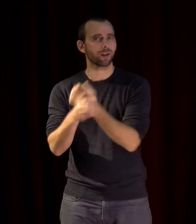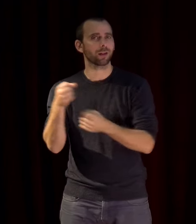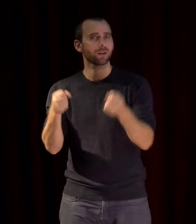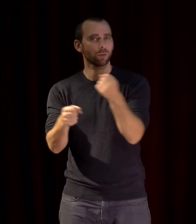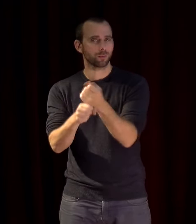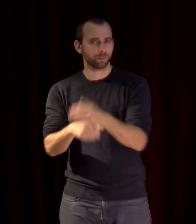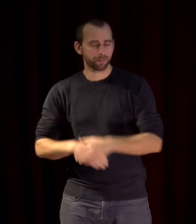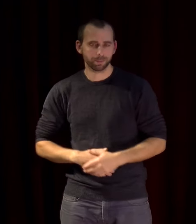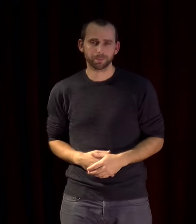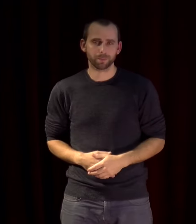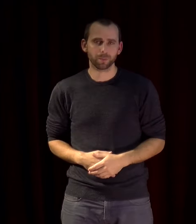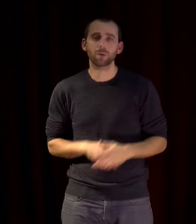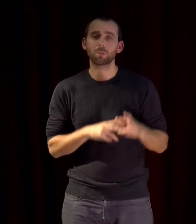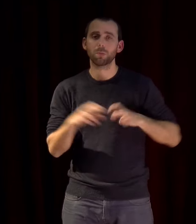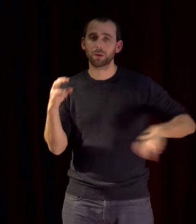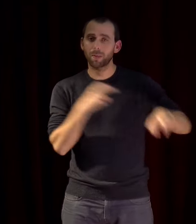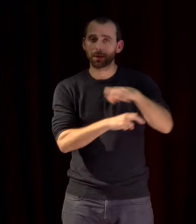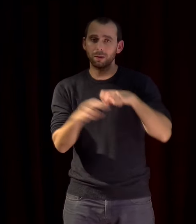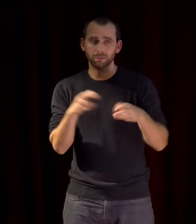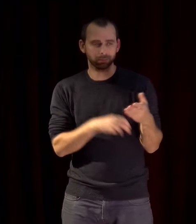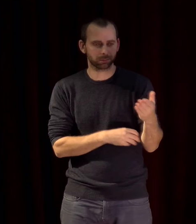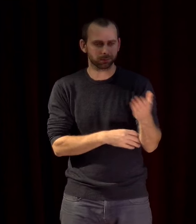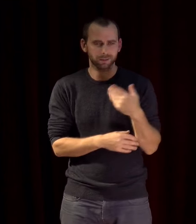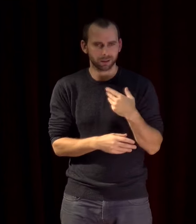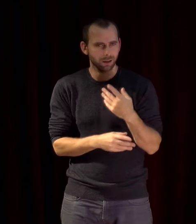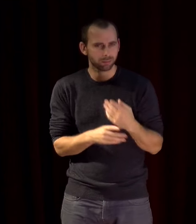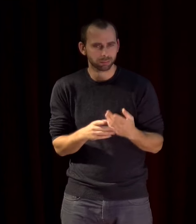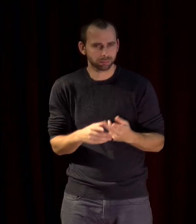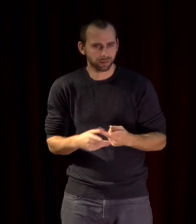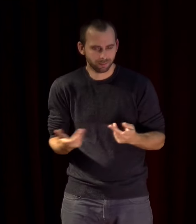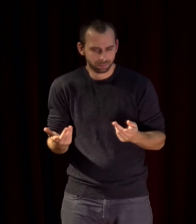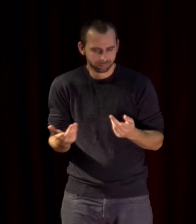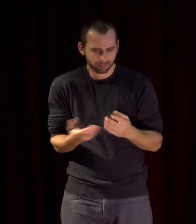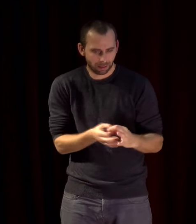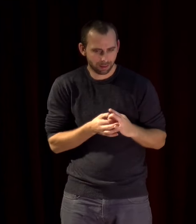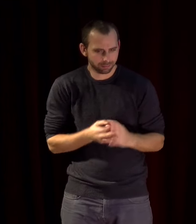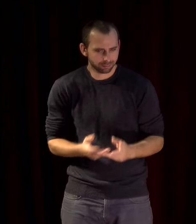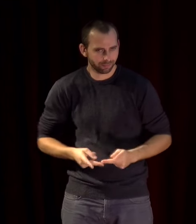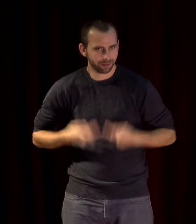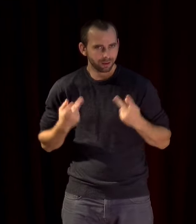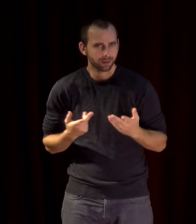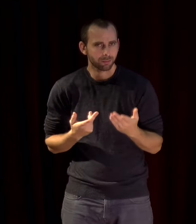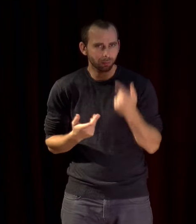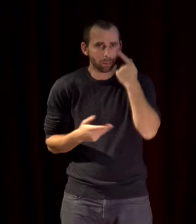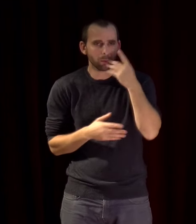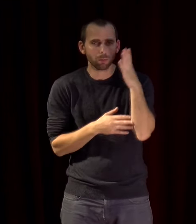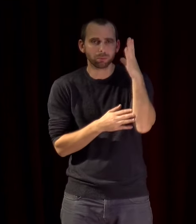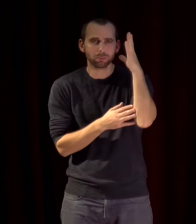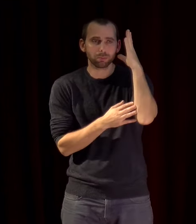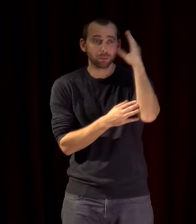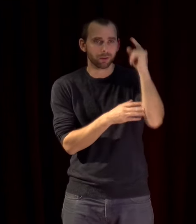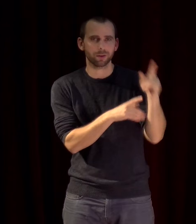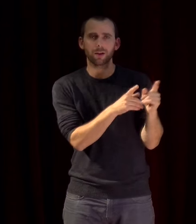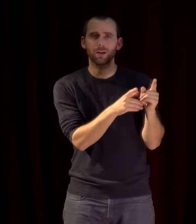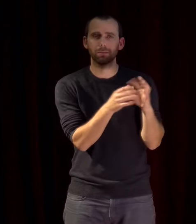mobilité est vitale pour la structuration de l'écosystème professionnel approprié au secteur